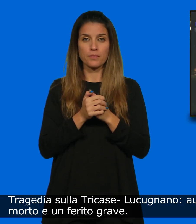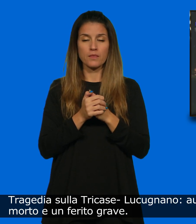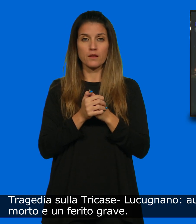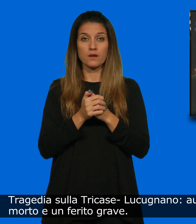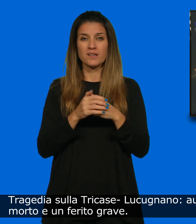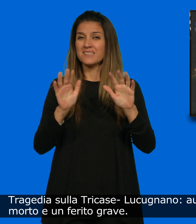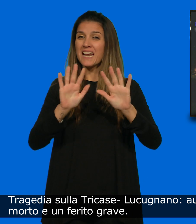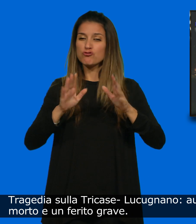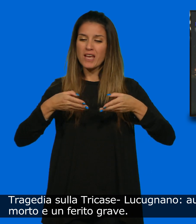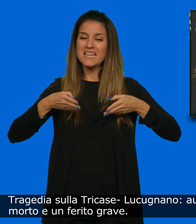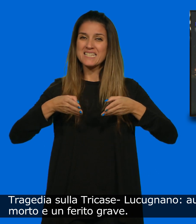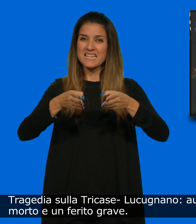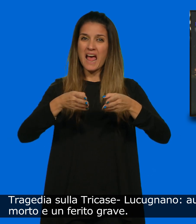tragedia sull'atricase lucugnano